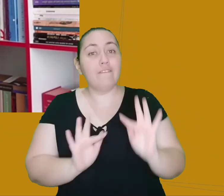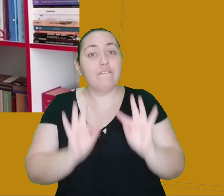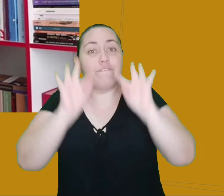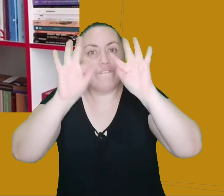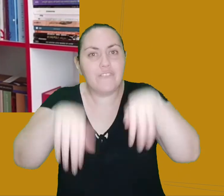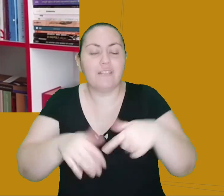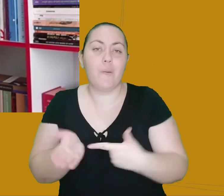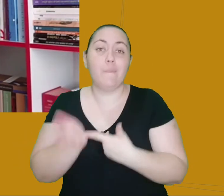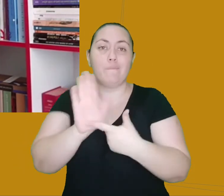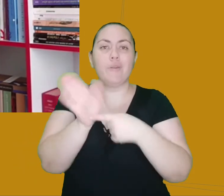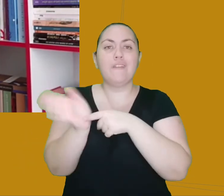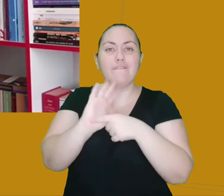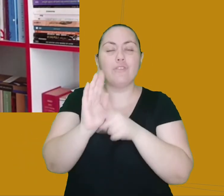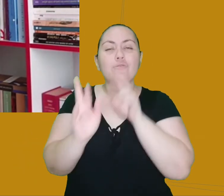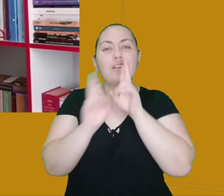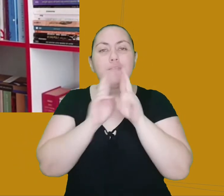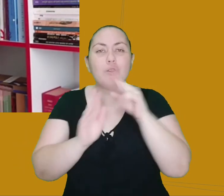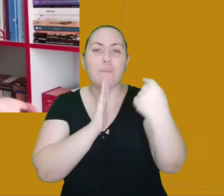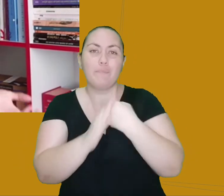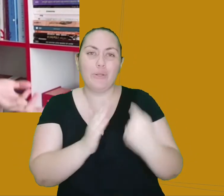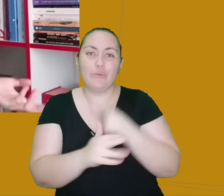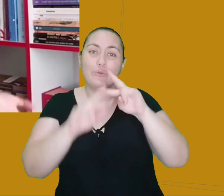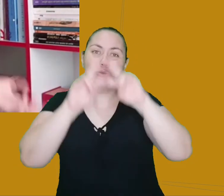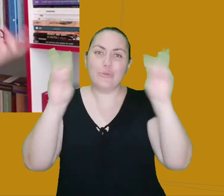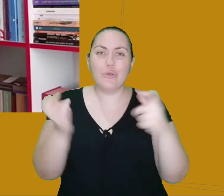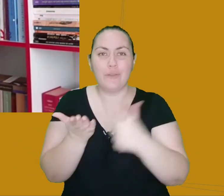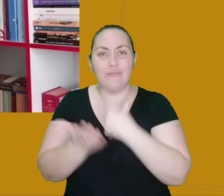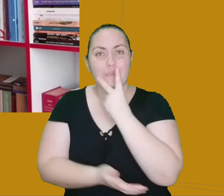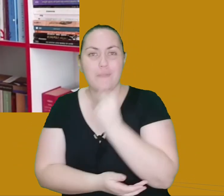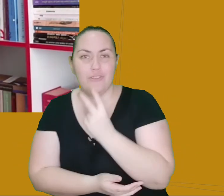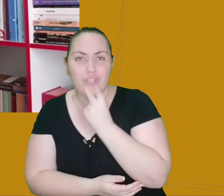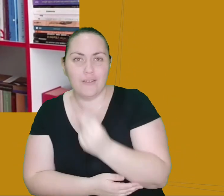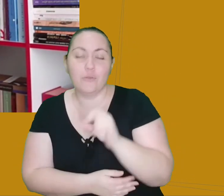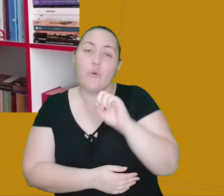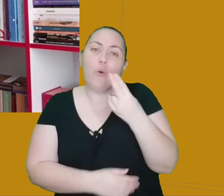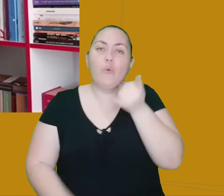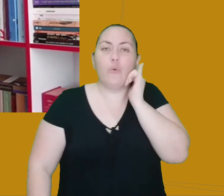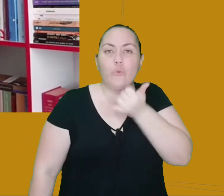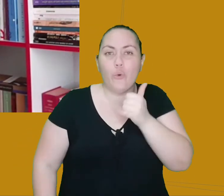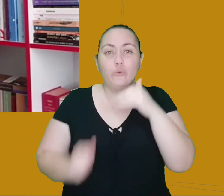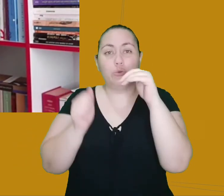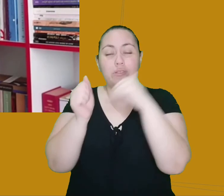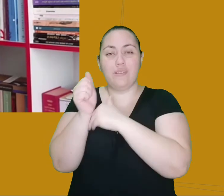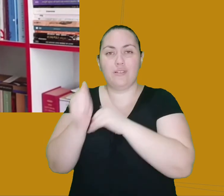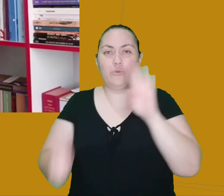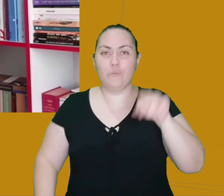pra responder todas as perguntas sobre a obra do Machado ou sobre o conto Segredo do Bonzo. Tchau, gente!